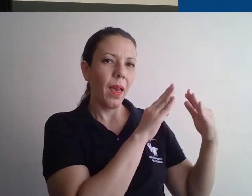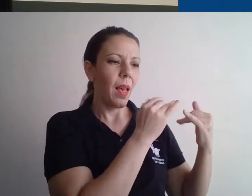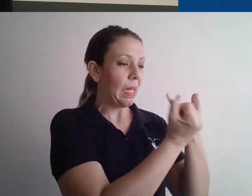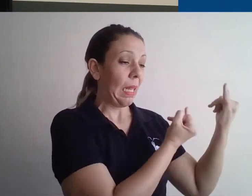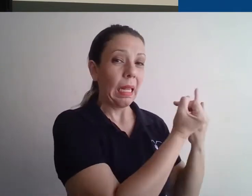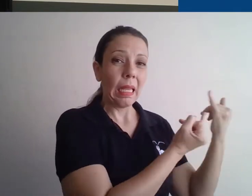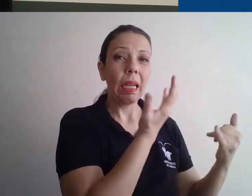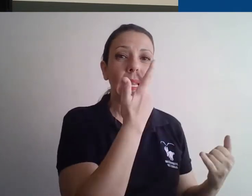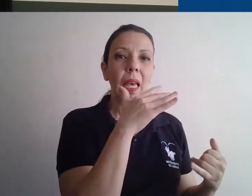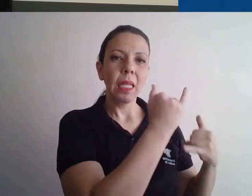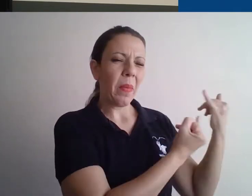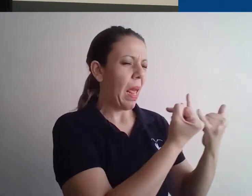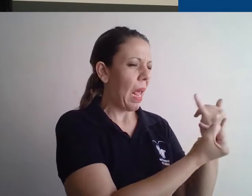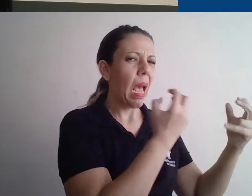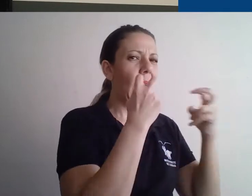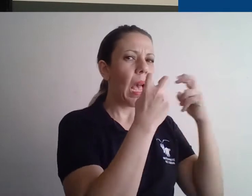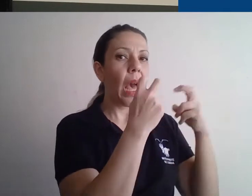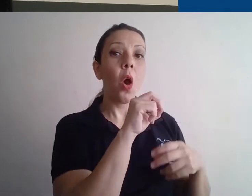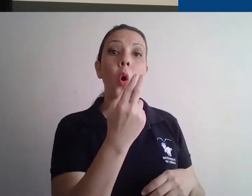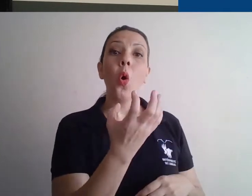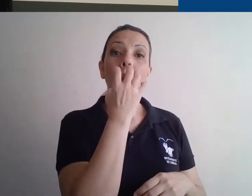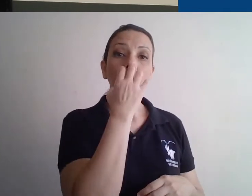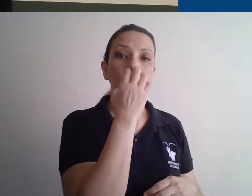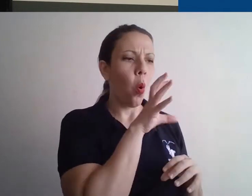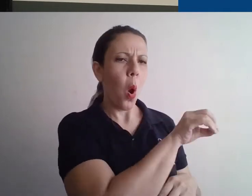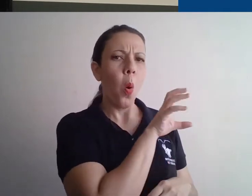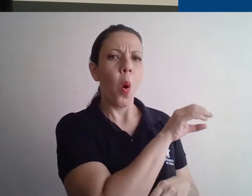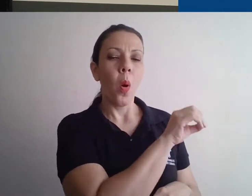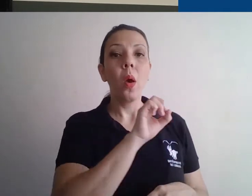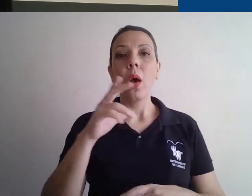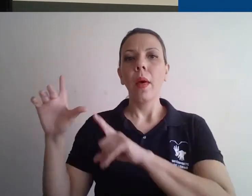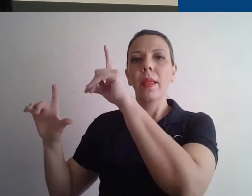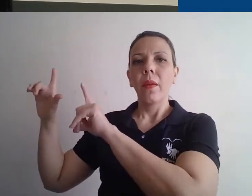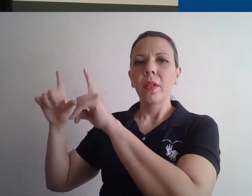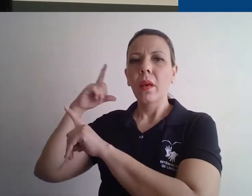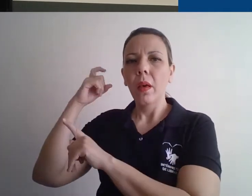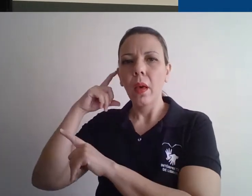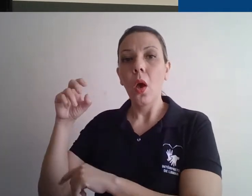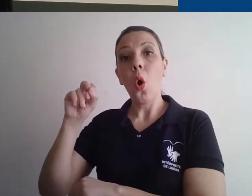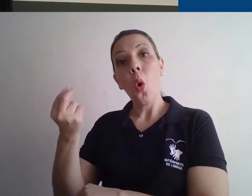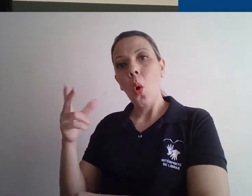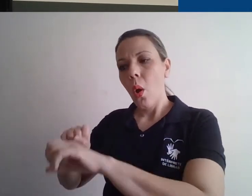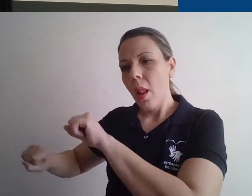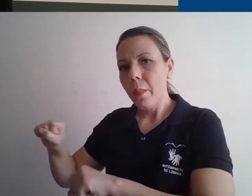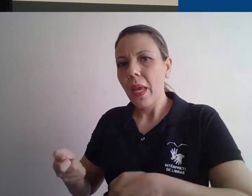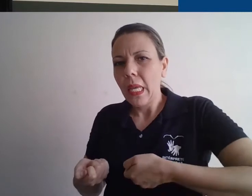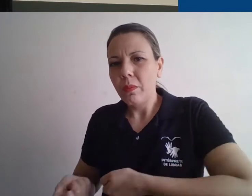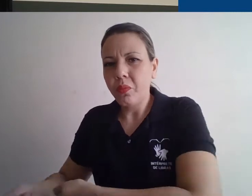parquinho do lado da sua casa, do seu prédio, cachorros latindo, a televisão ligada, um aspirador de pó. Então, isso tudo que